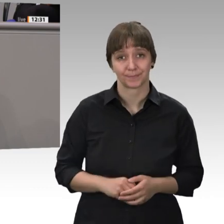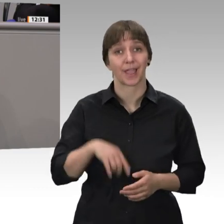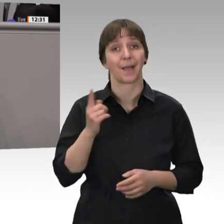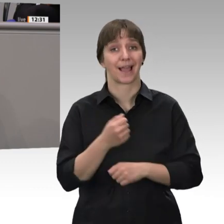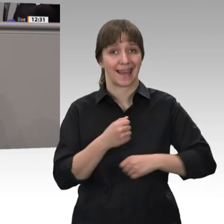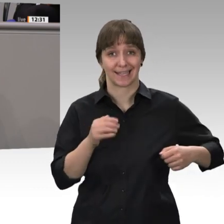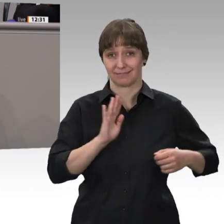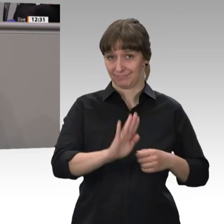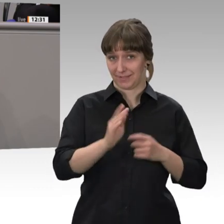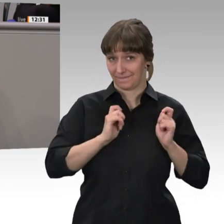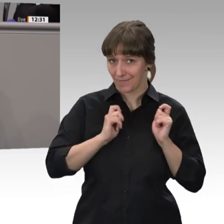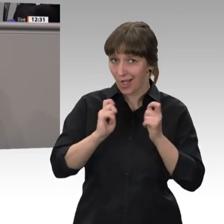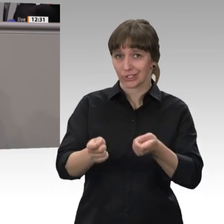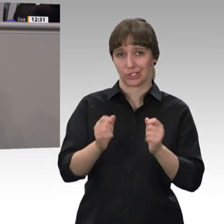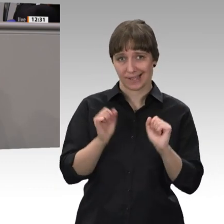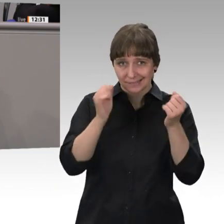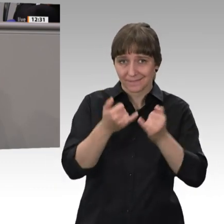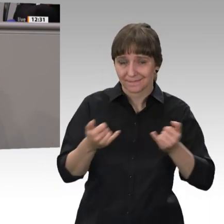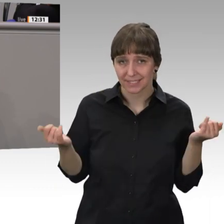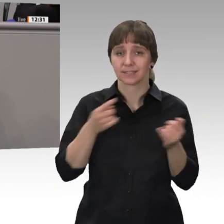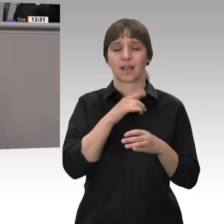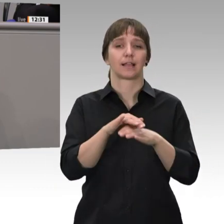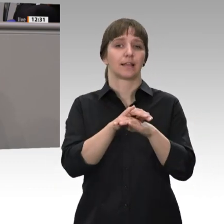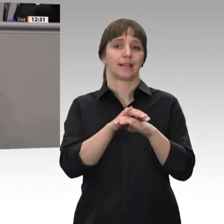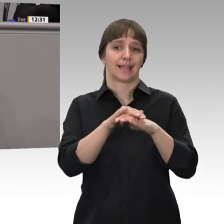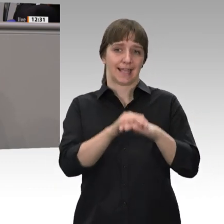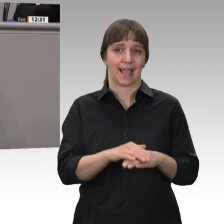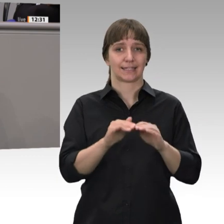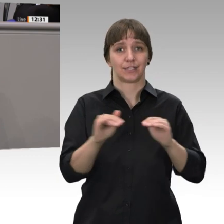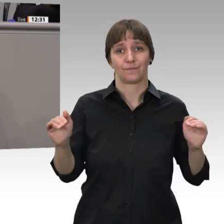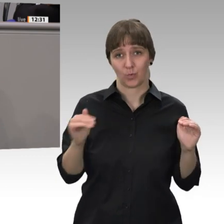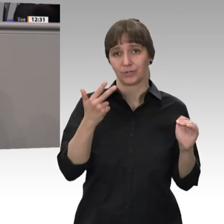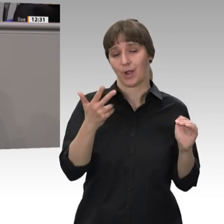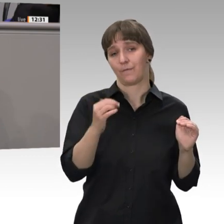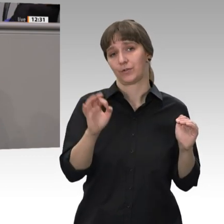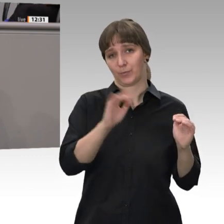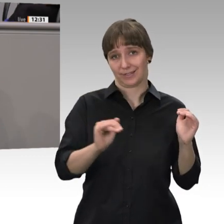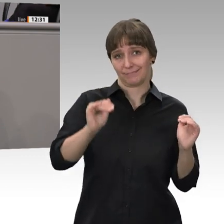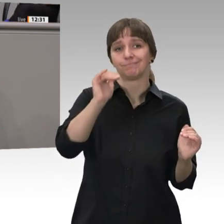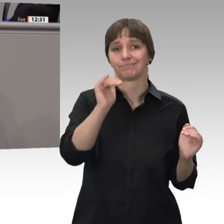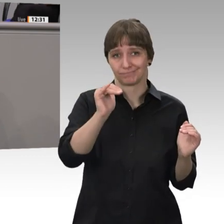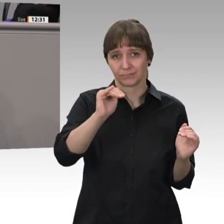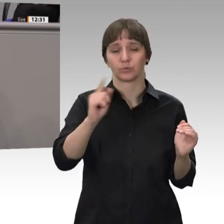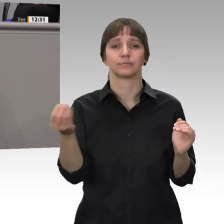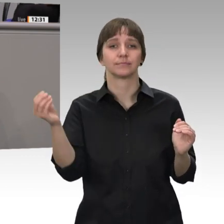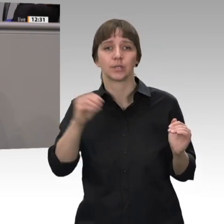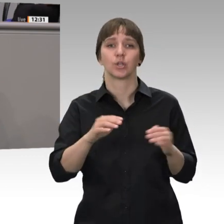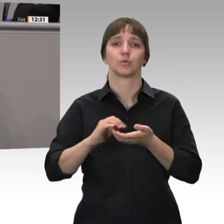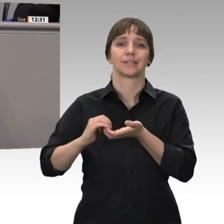sieht jedoch neben einer Anhebung des Mindestrentenniveaus auf 53 Prozent die sogenannte solidarische Mindestrente vor. Der